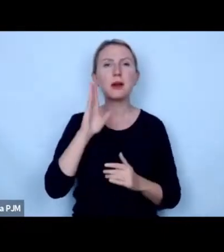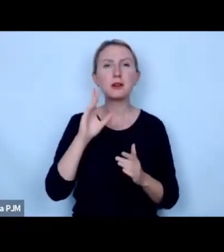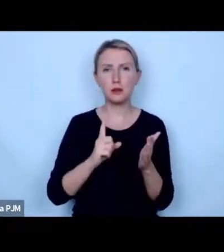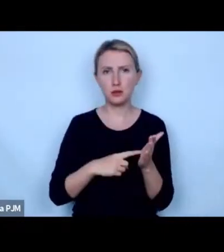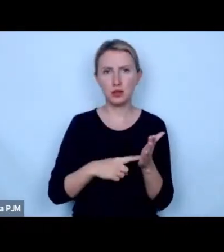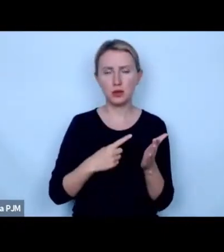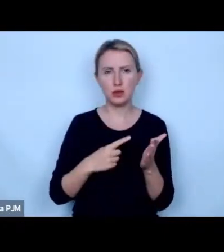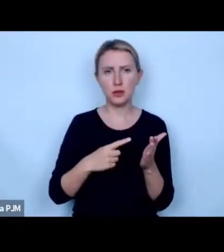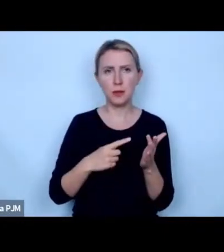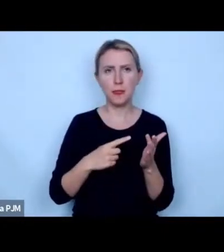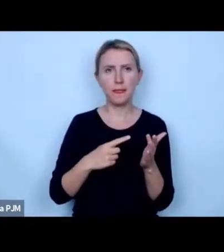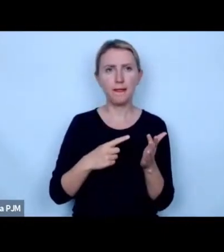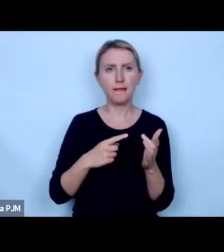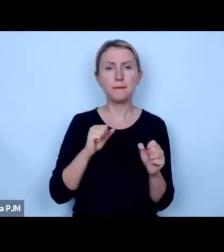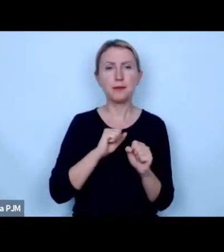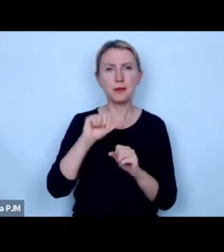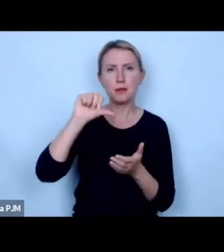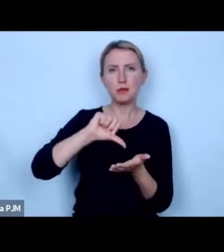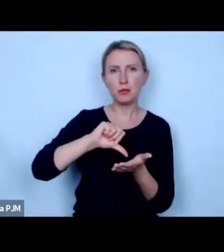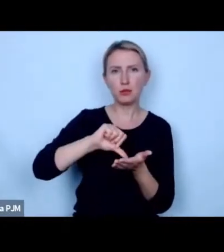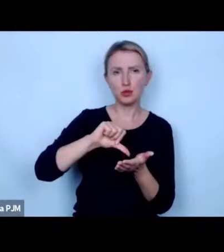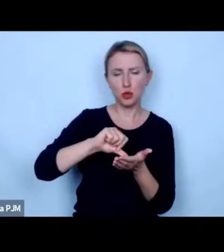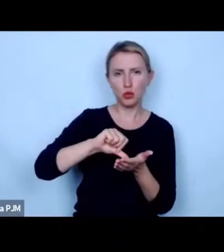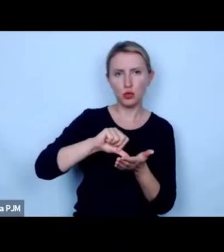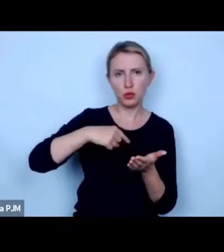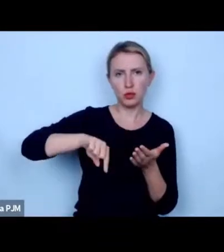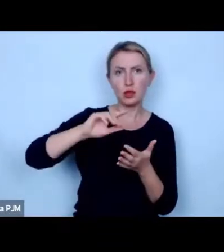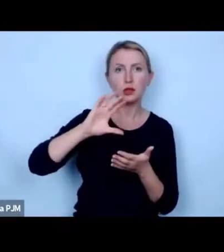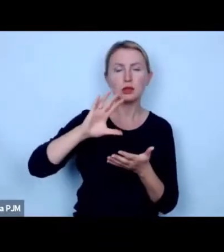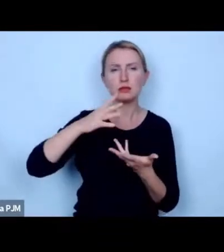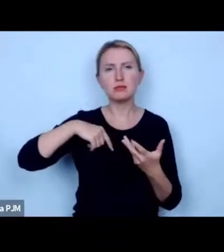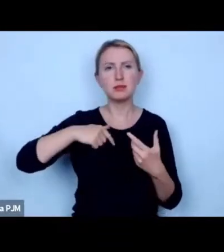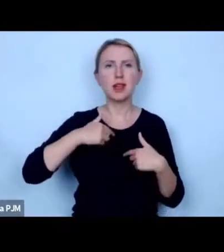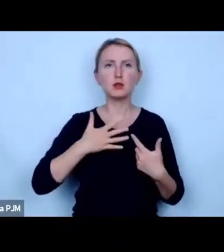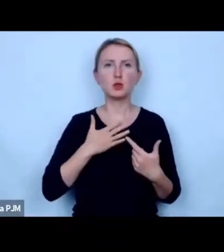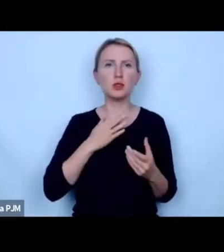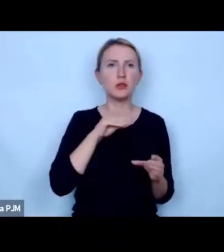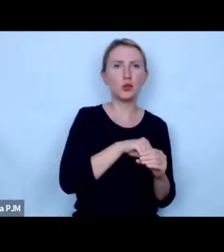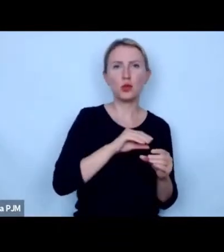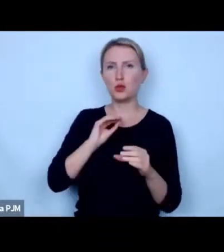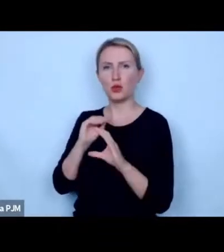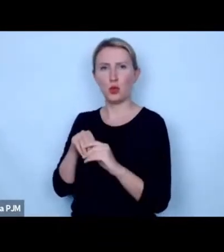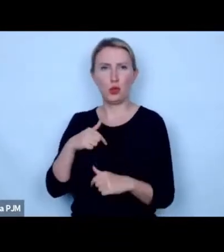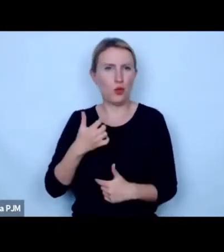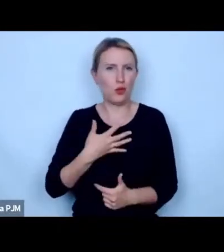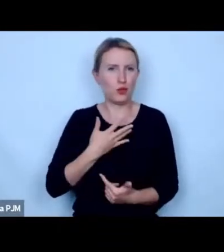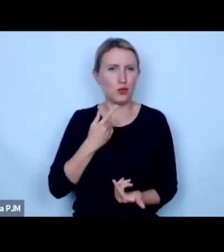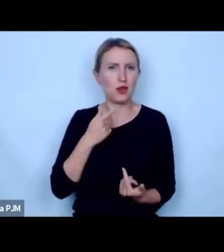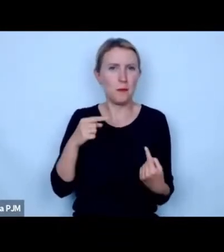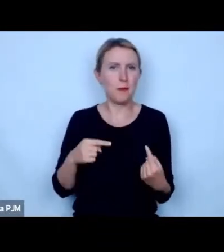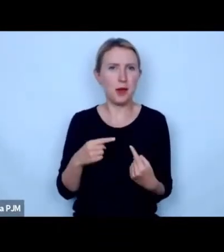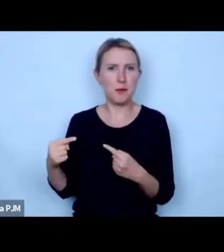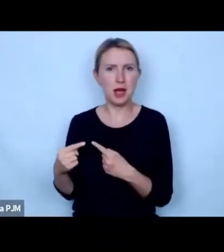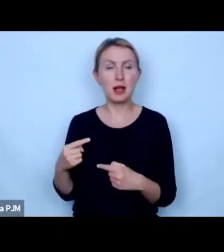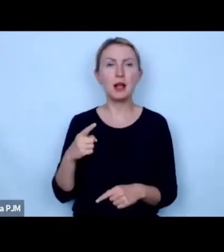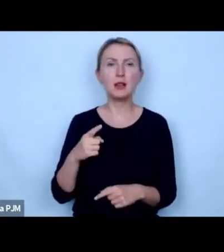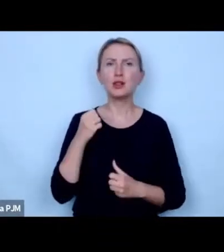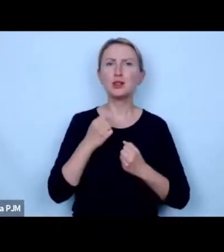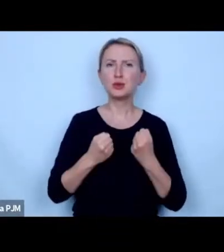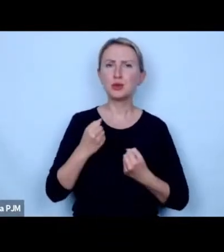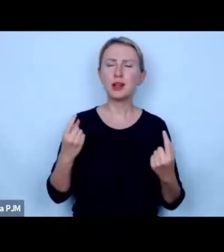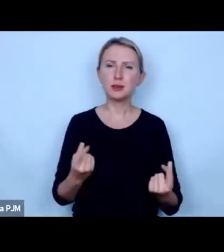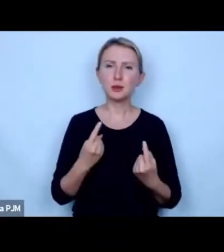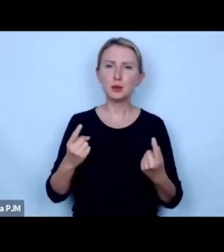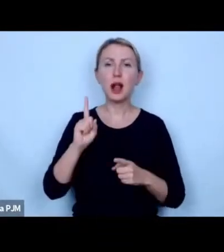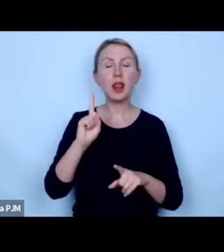znajduję się gdzieś w pośrodku tych środowisk czuję się zarówno częścią jednego jak i drugiego co jest sytuacją trudną z jednej